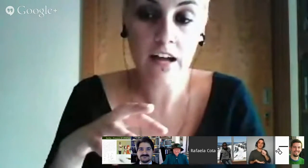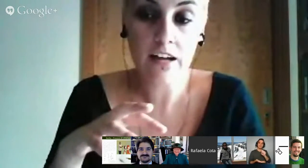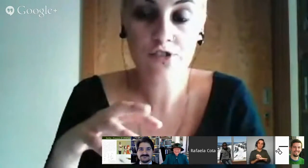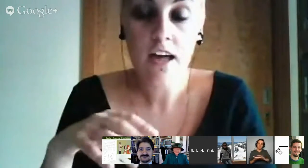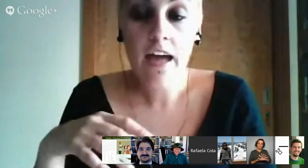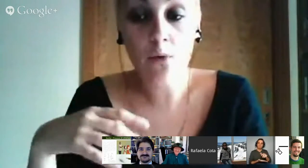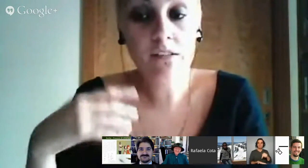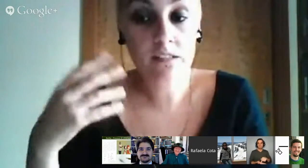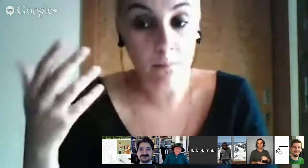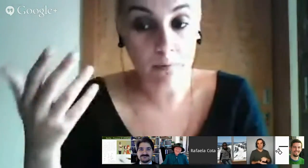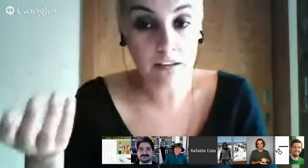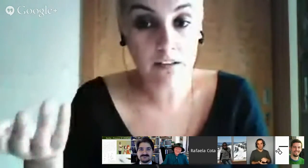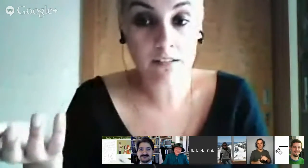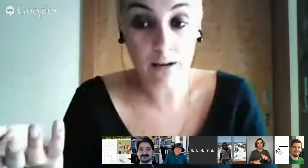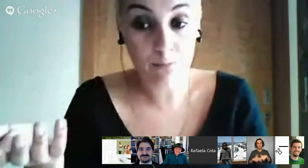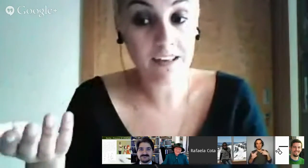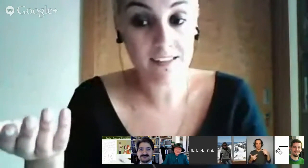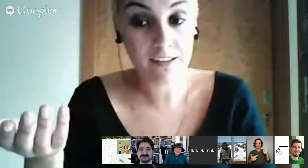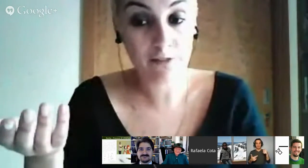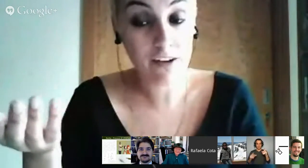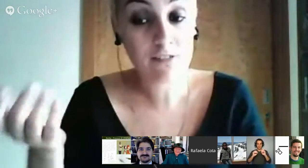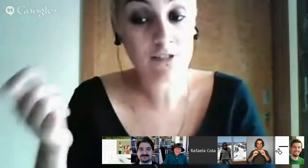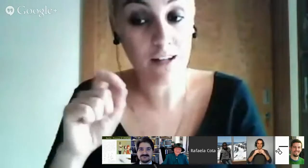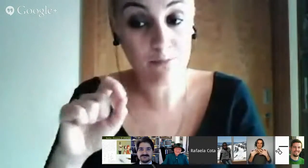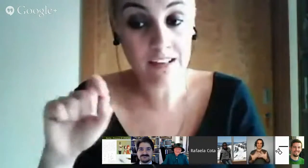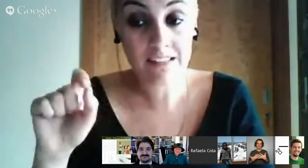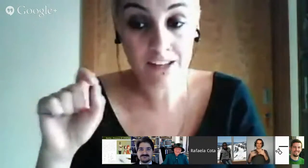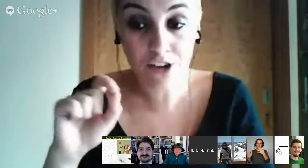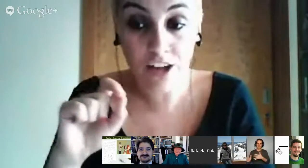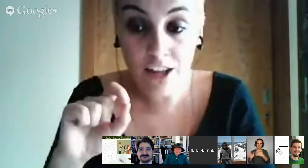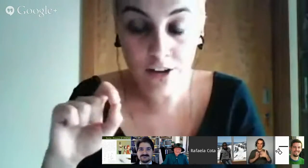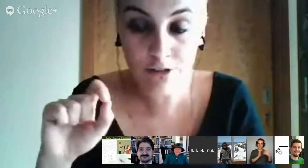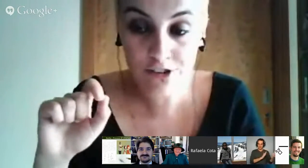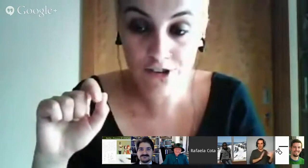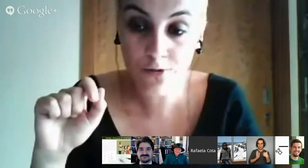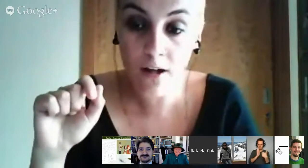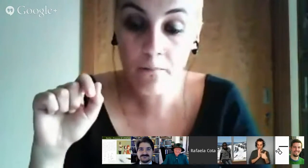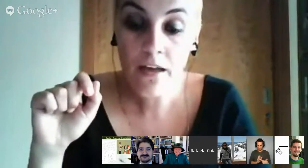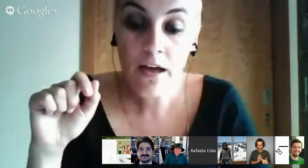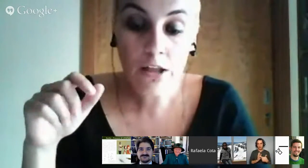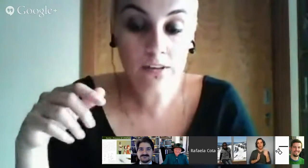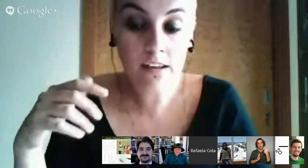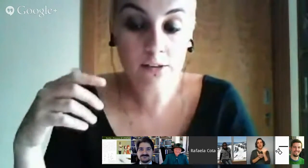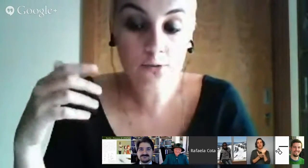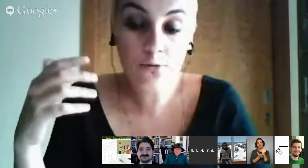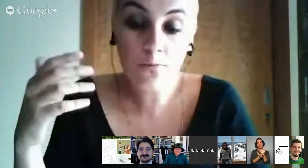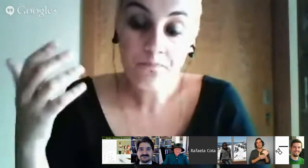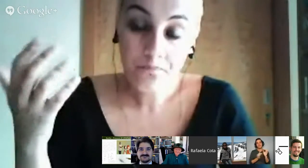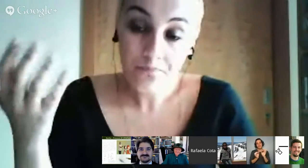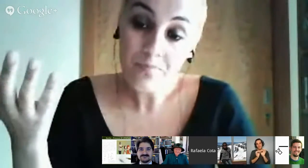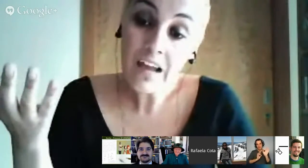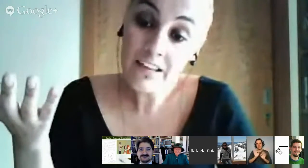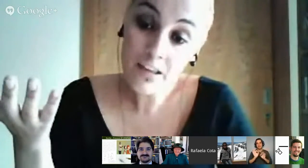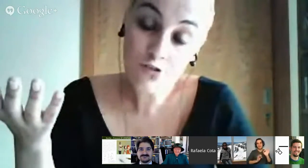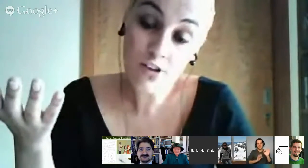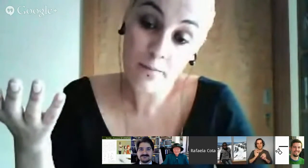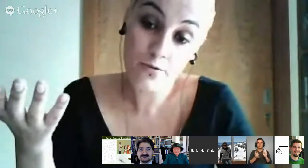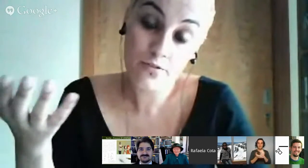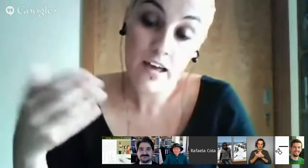slides é um exemplo daquilo que está a começar a ser feito está a começar a ser descrito em língua gestual no entanto ainda não está pronto